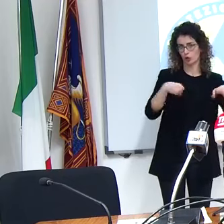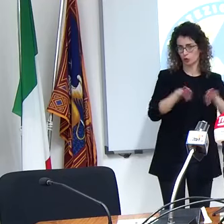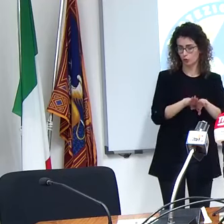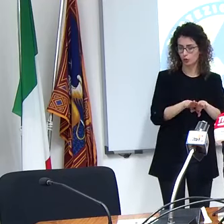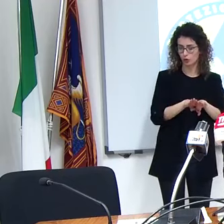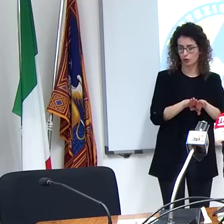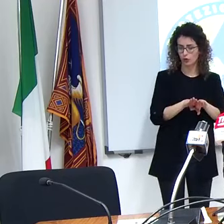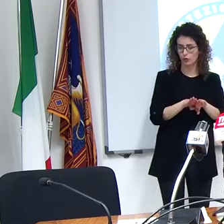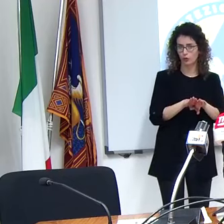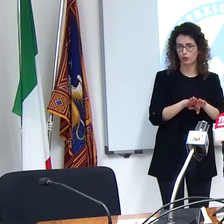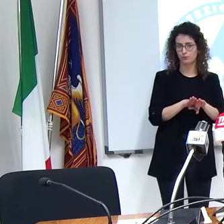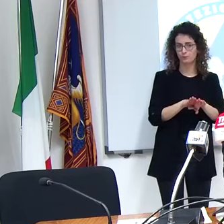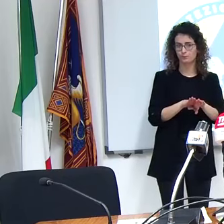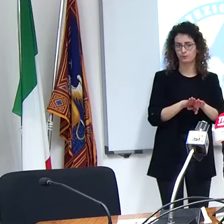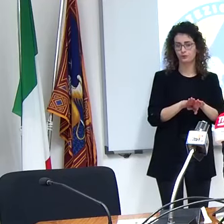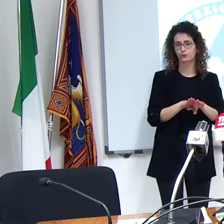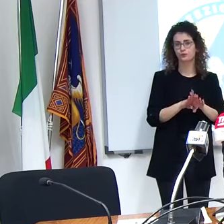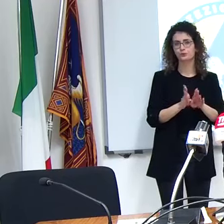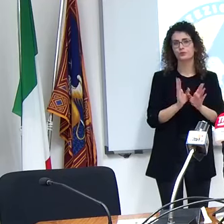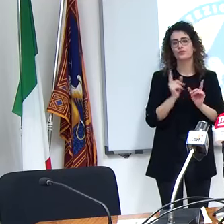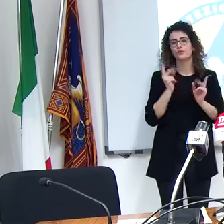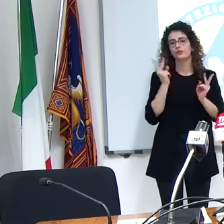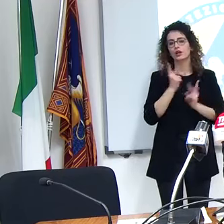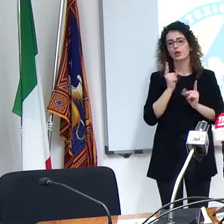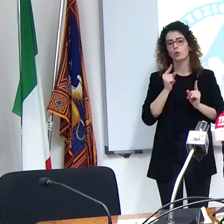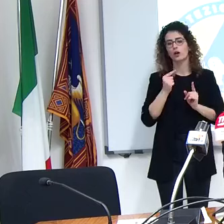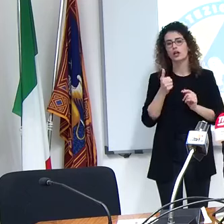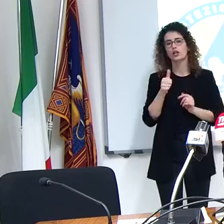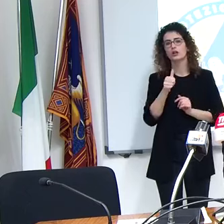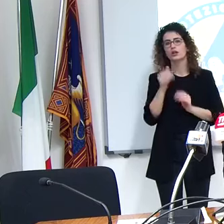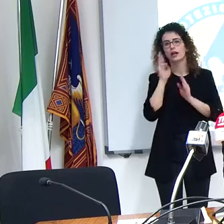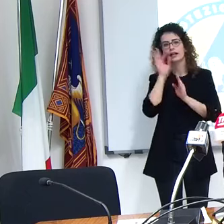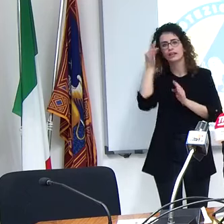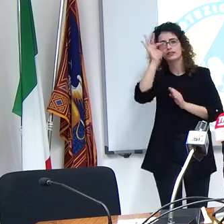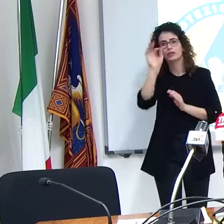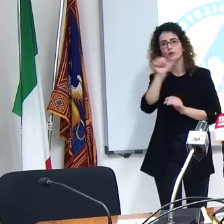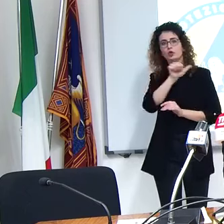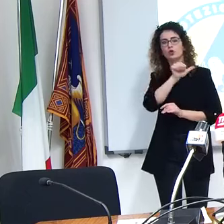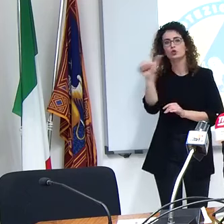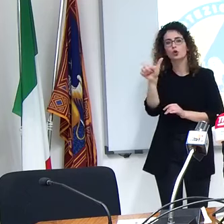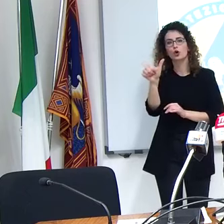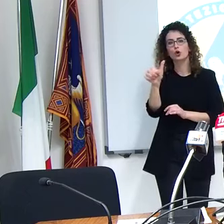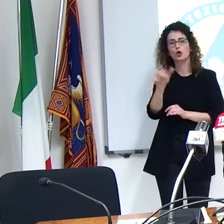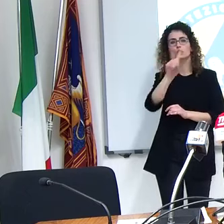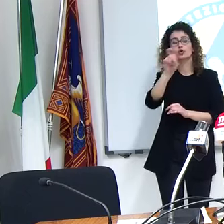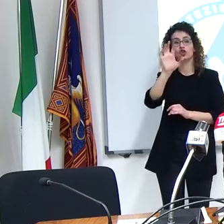se si parla ecco del dato secco dei 250 su 100.000